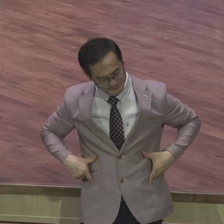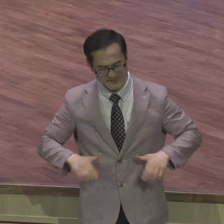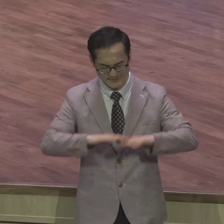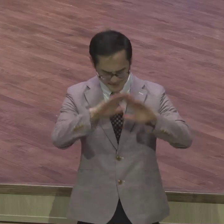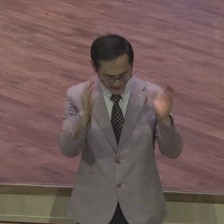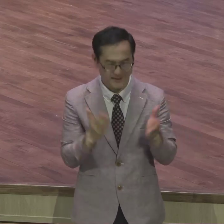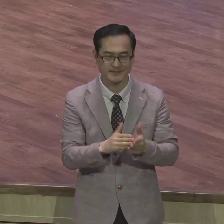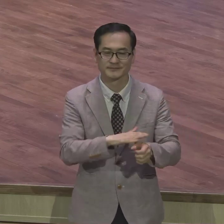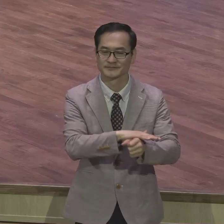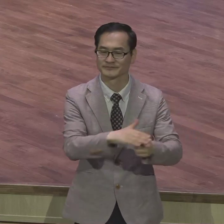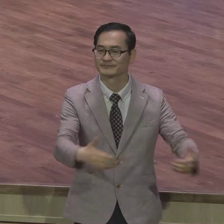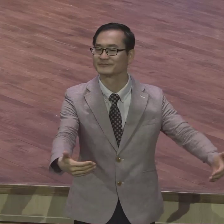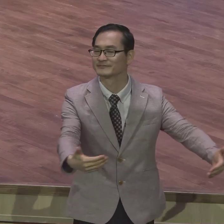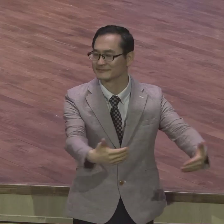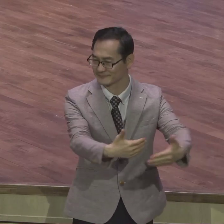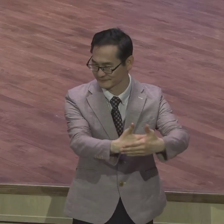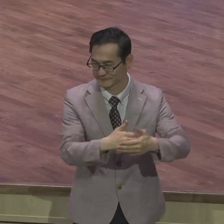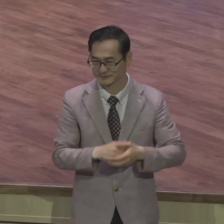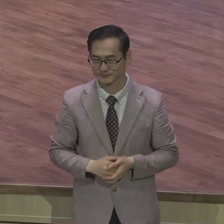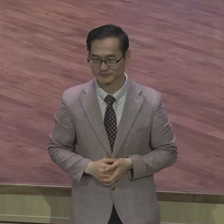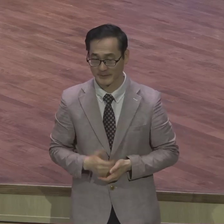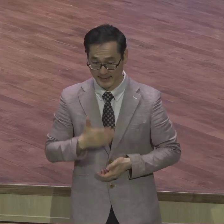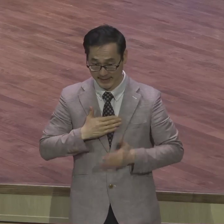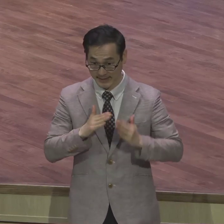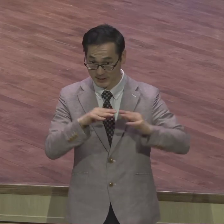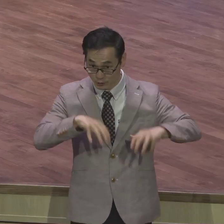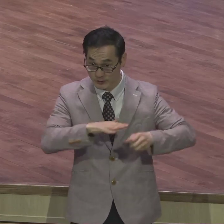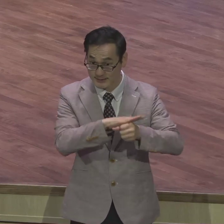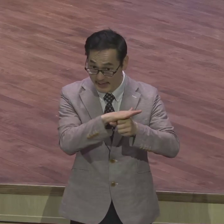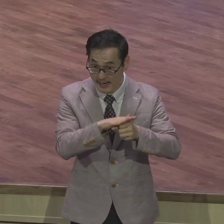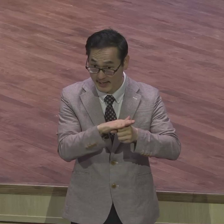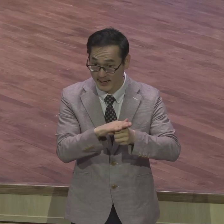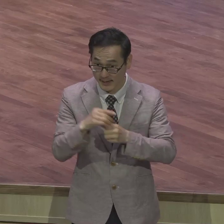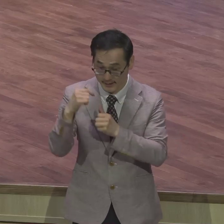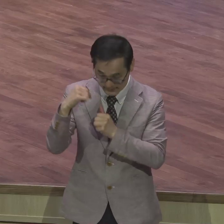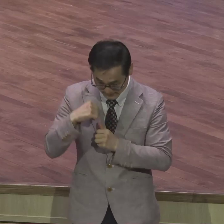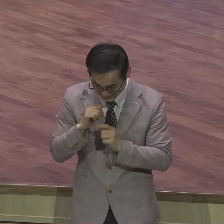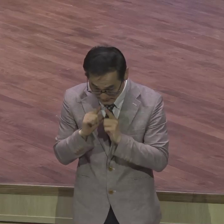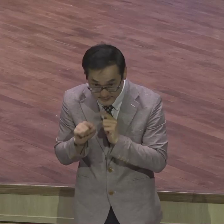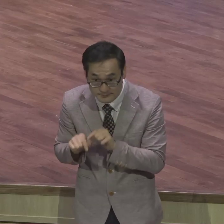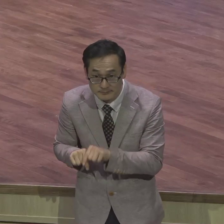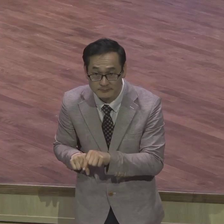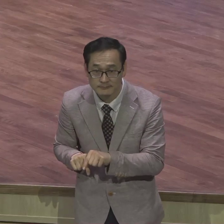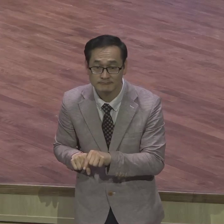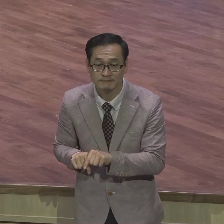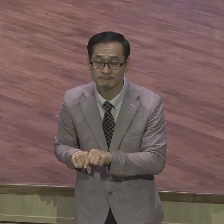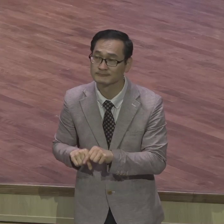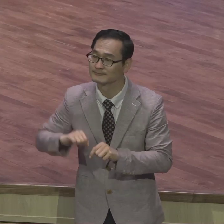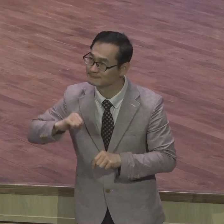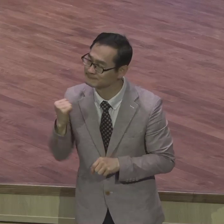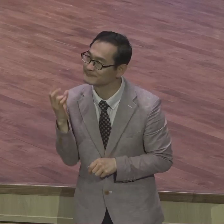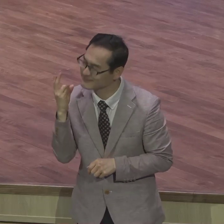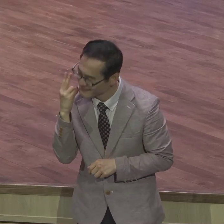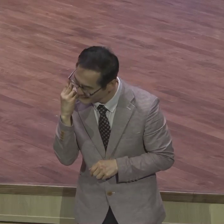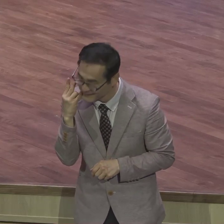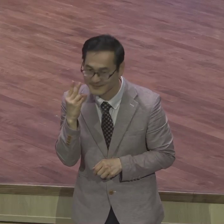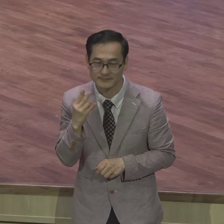내 이웃을 사랑하라 그렇게 여러분요 하나님 특별언정 받은 사람도 여러분은